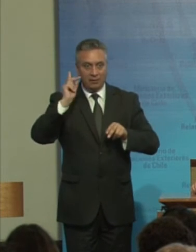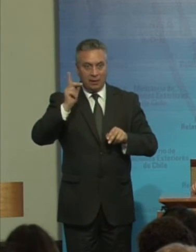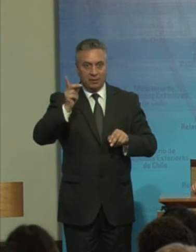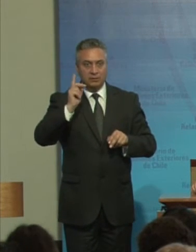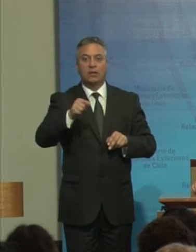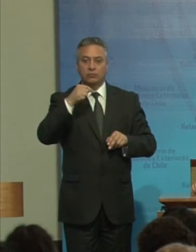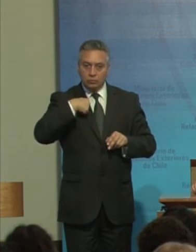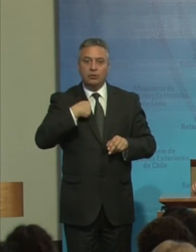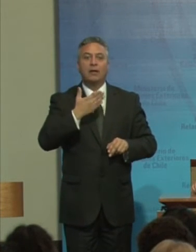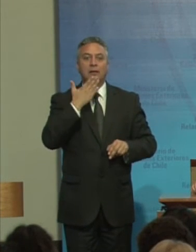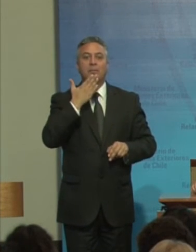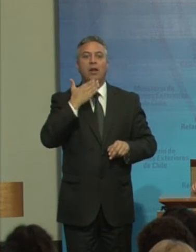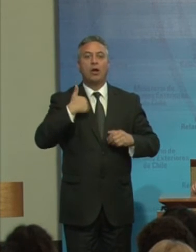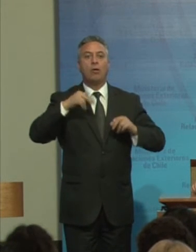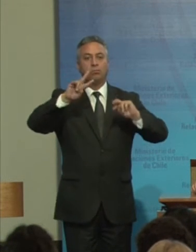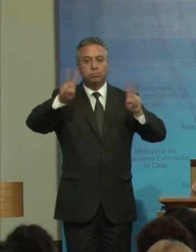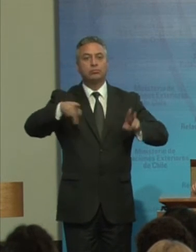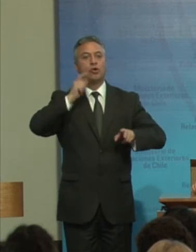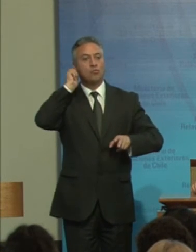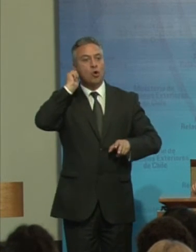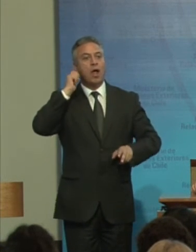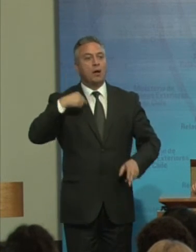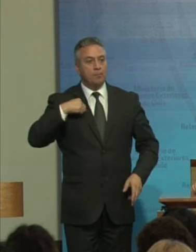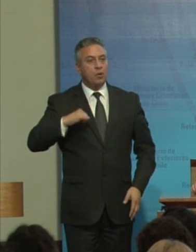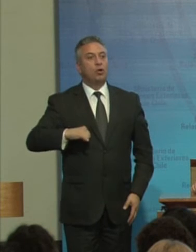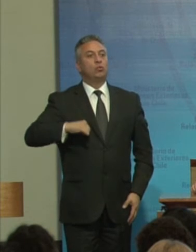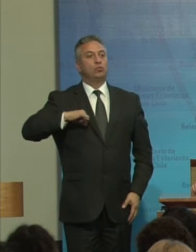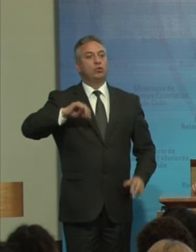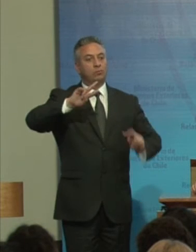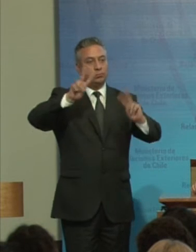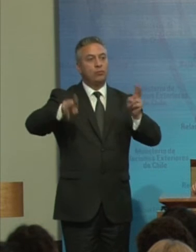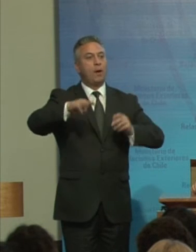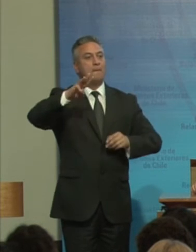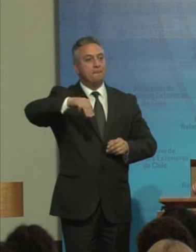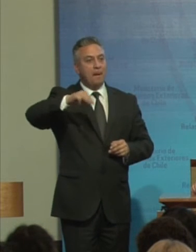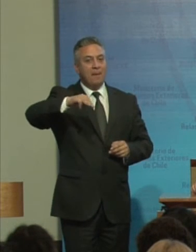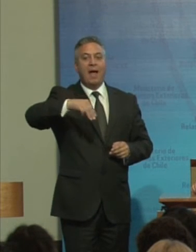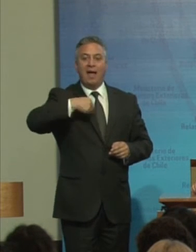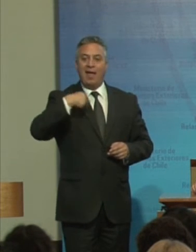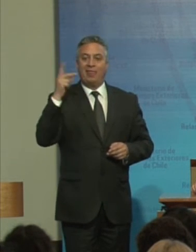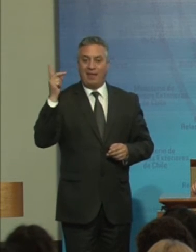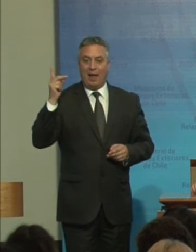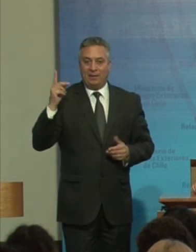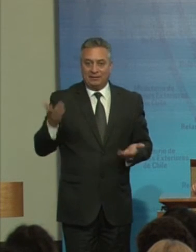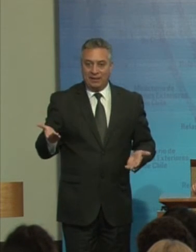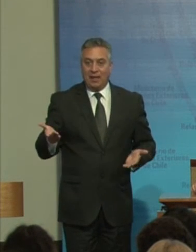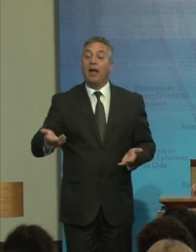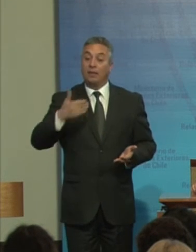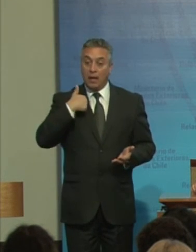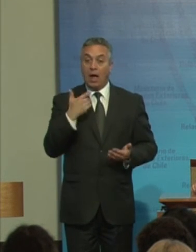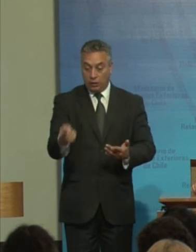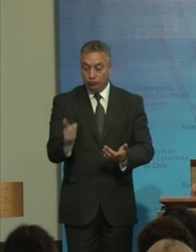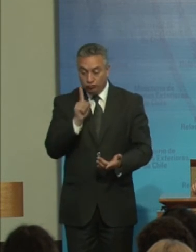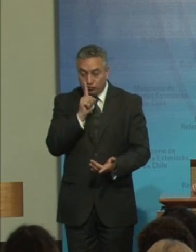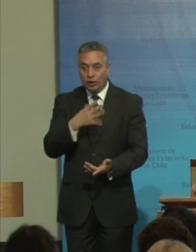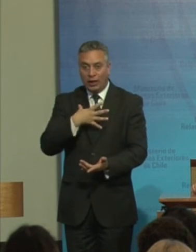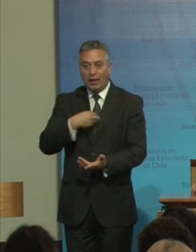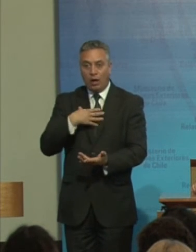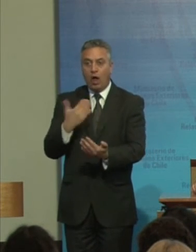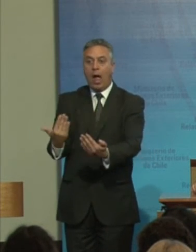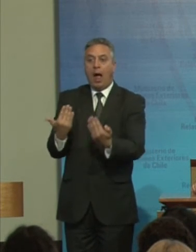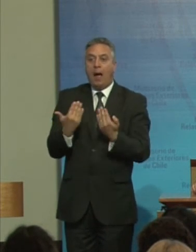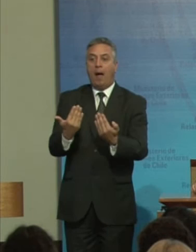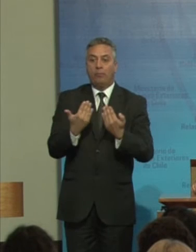cual también Es un orgullo Para uno Como mujer Como madre Con discapacidad Y tener el apoyo De nuestros hijos Es